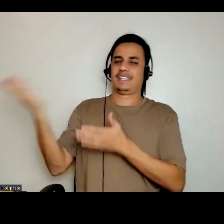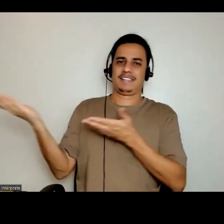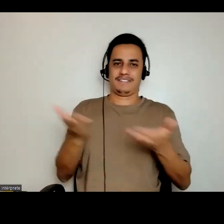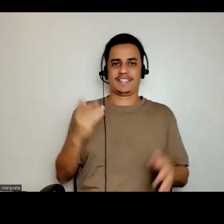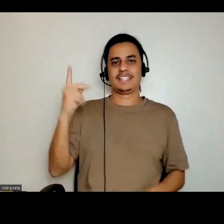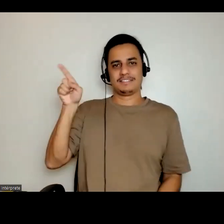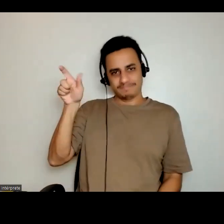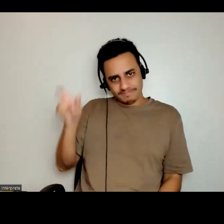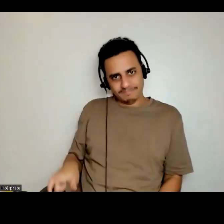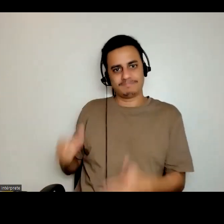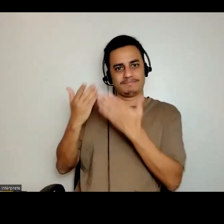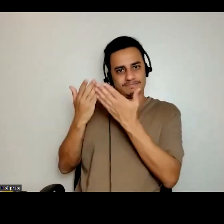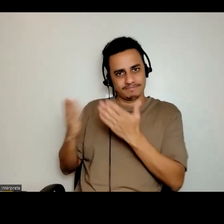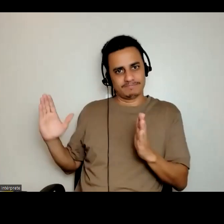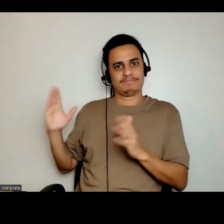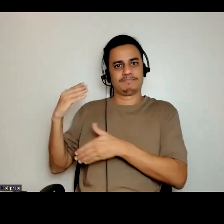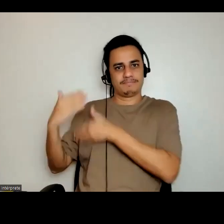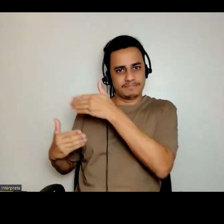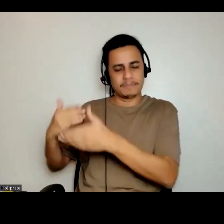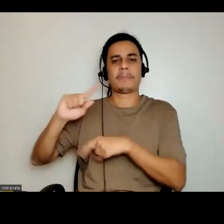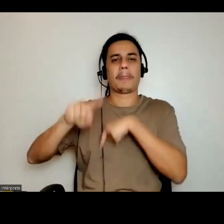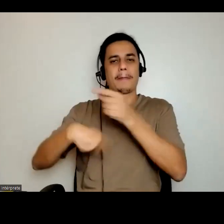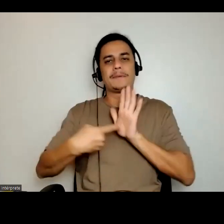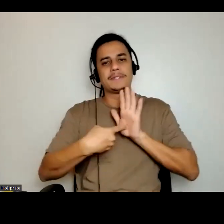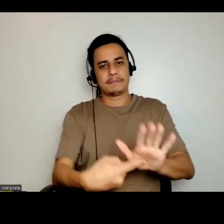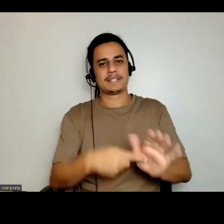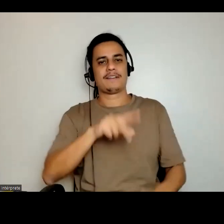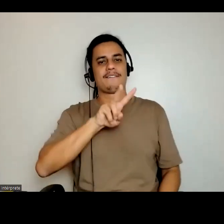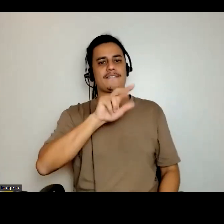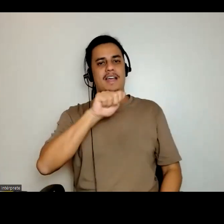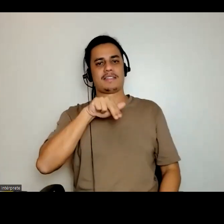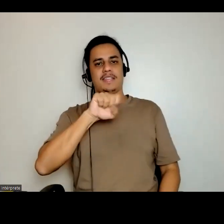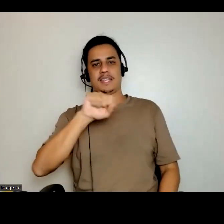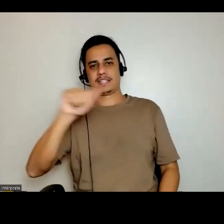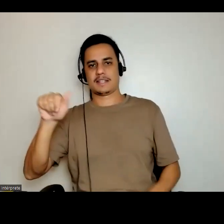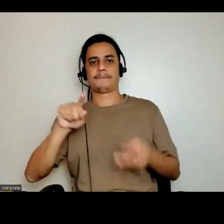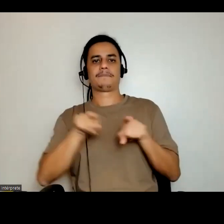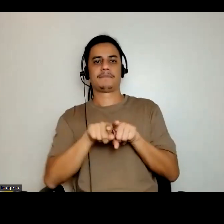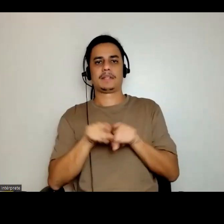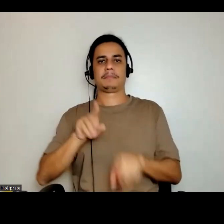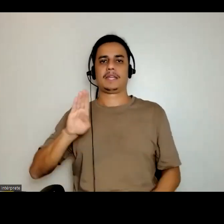senhor. Aí, posteriormente, eu apresento a Vanessa e o Bruno. Obrigada.